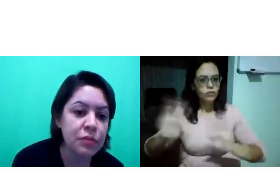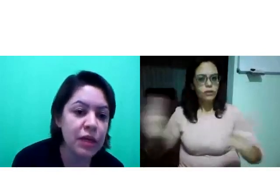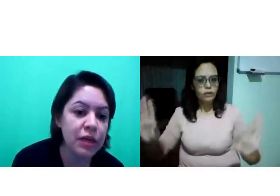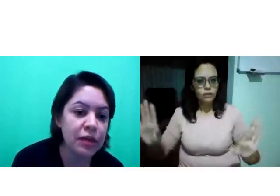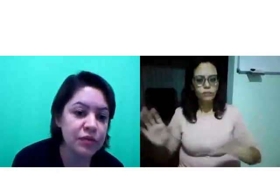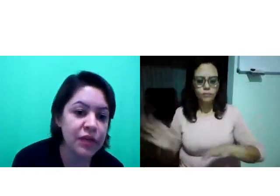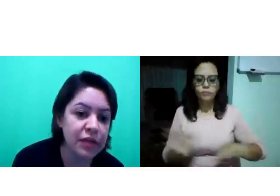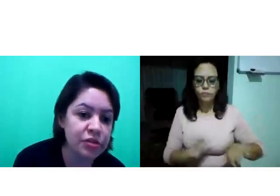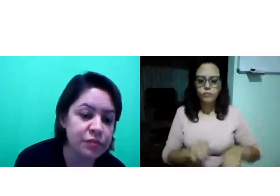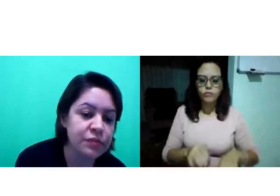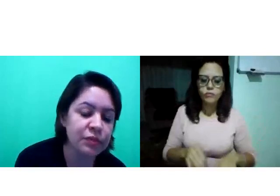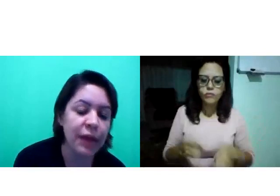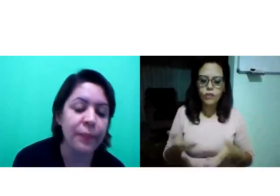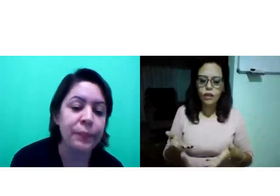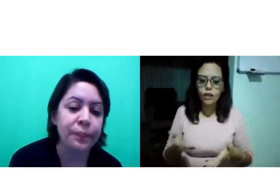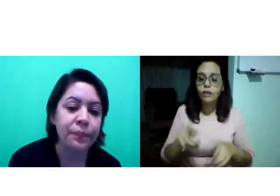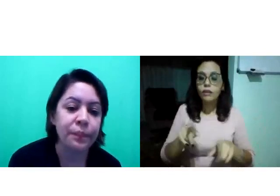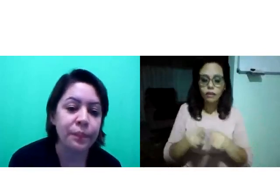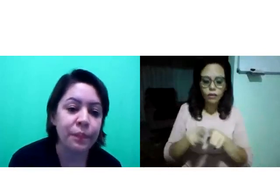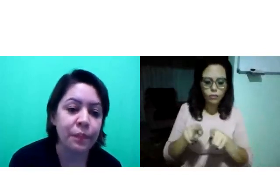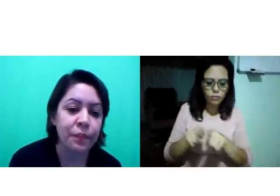É diferente. Então, tá.